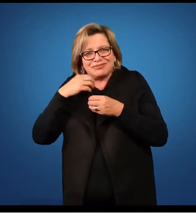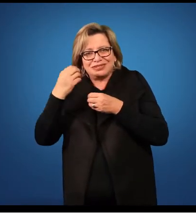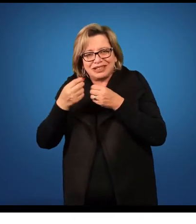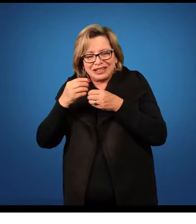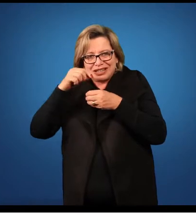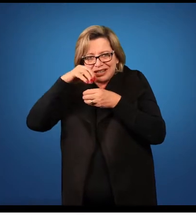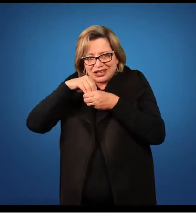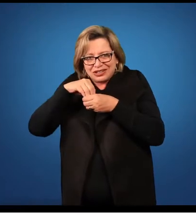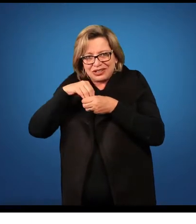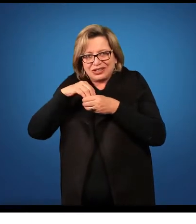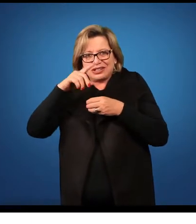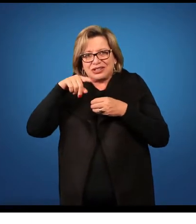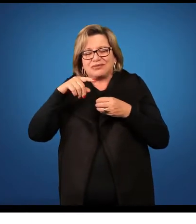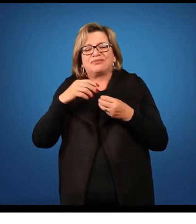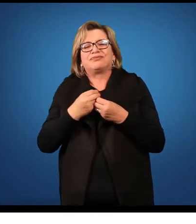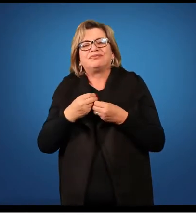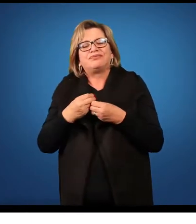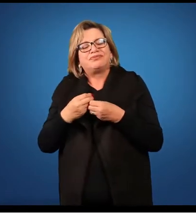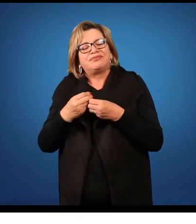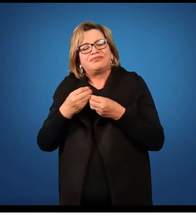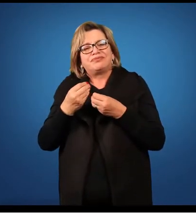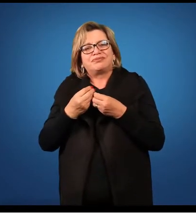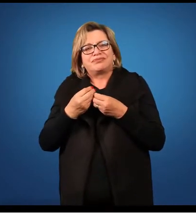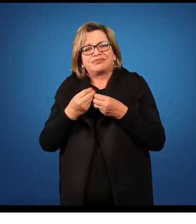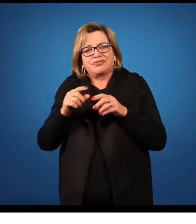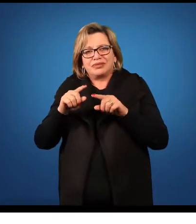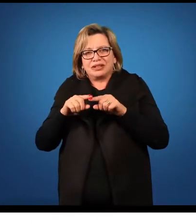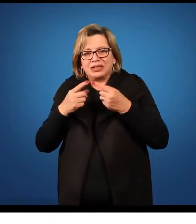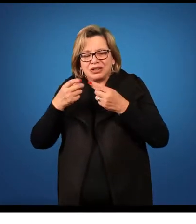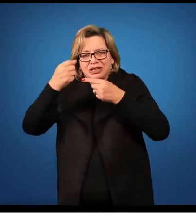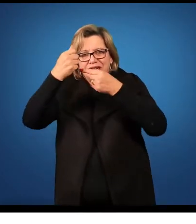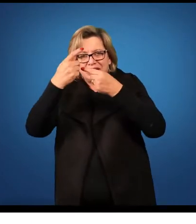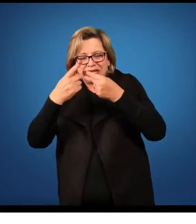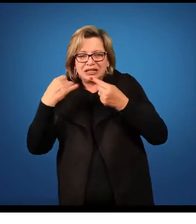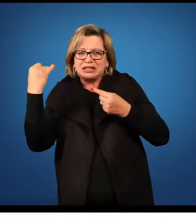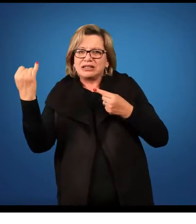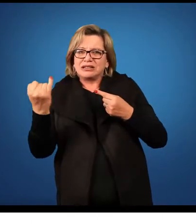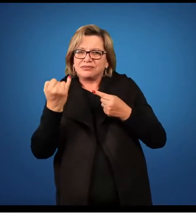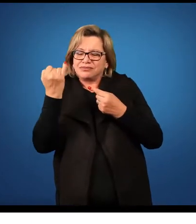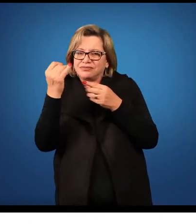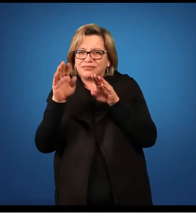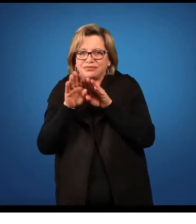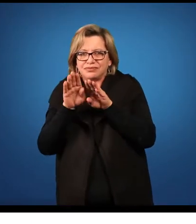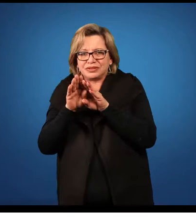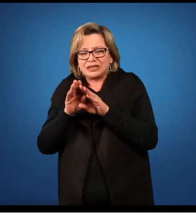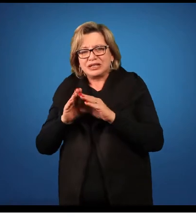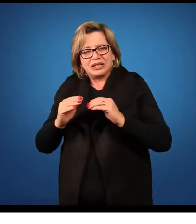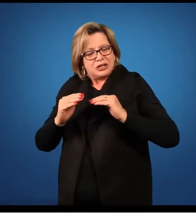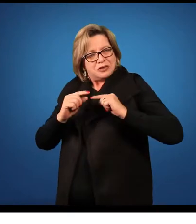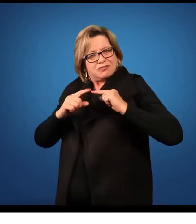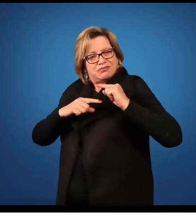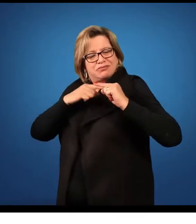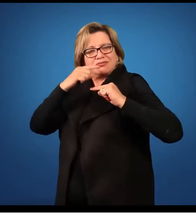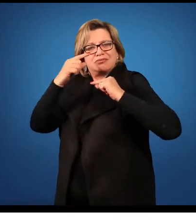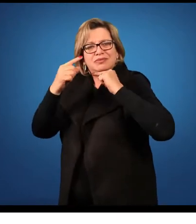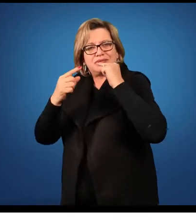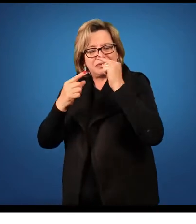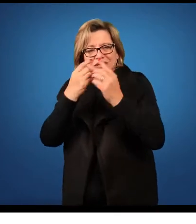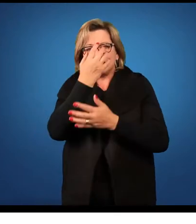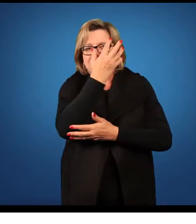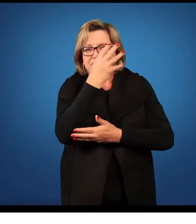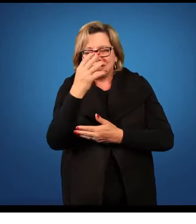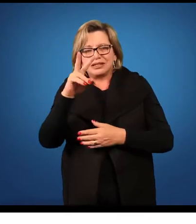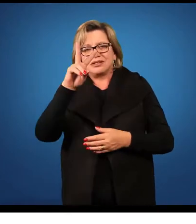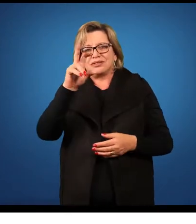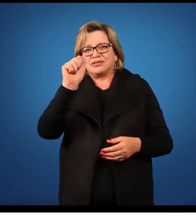o gameta feminino, que é a osfera. Uma característica muito interessante também na evolução dos vegetais vasculares,